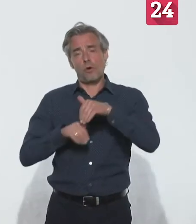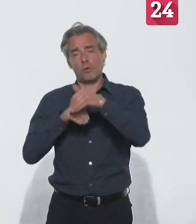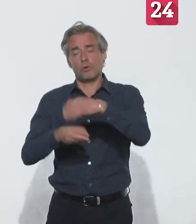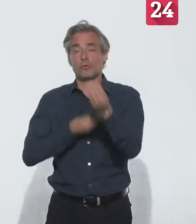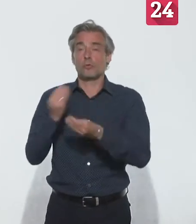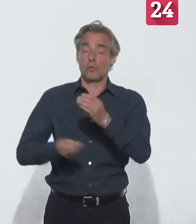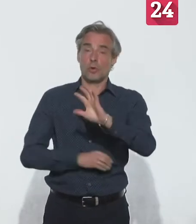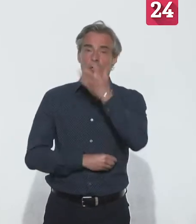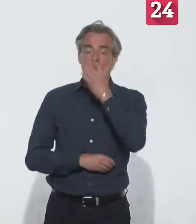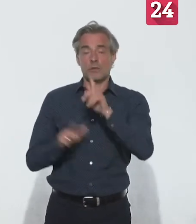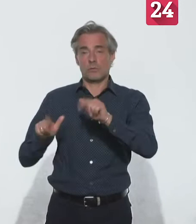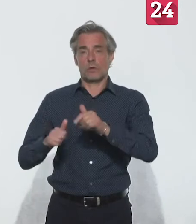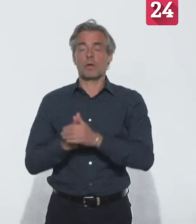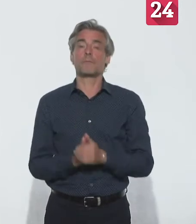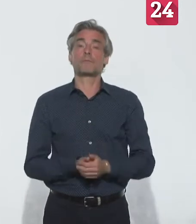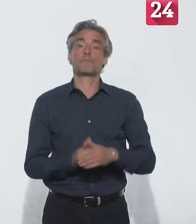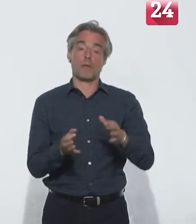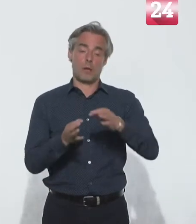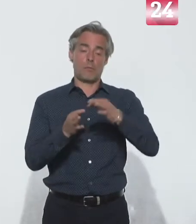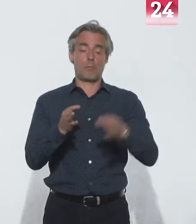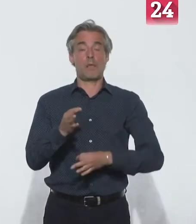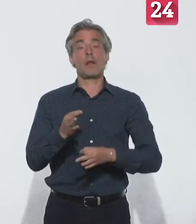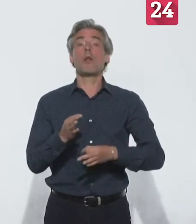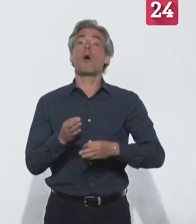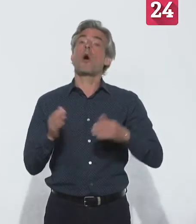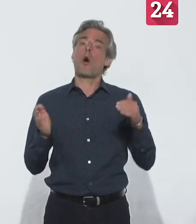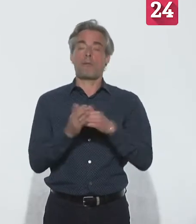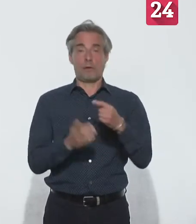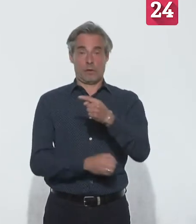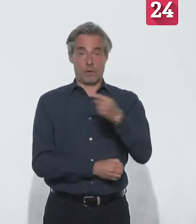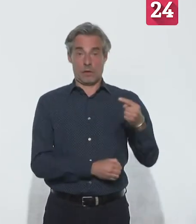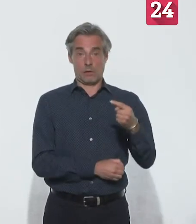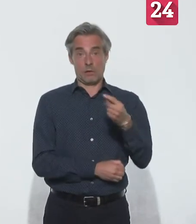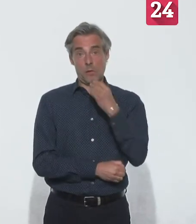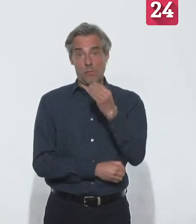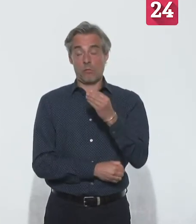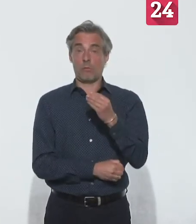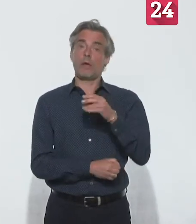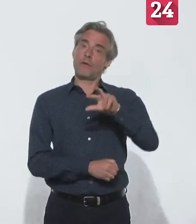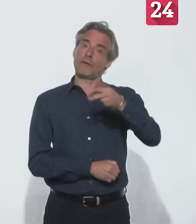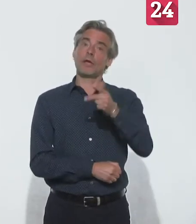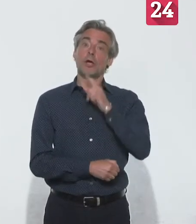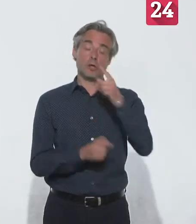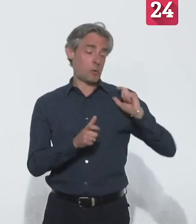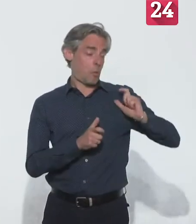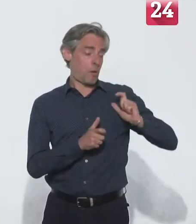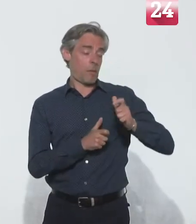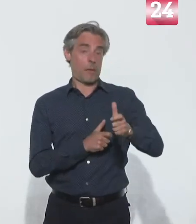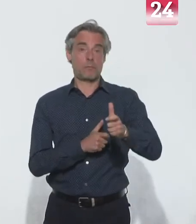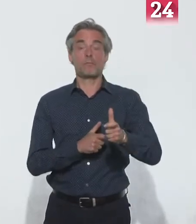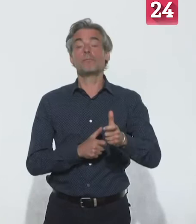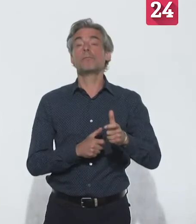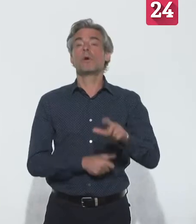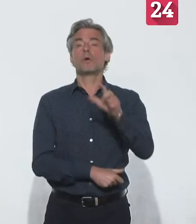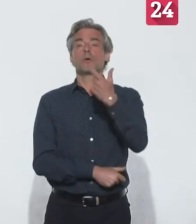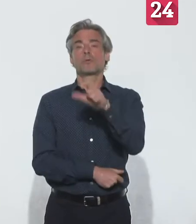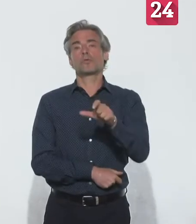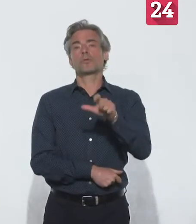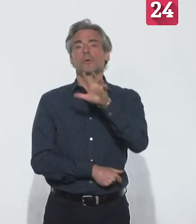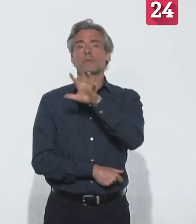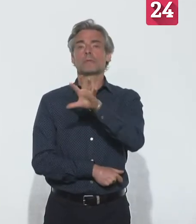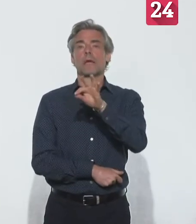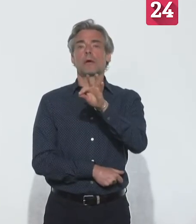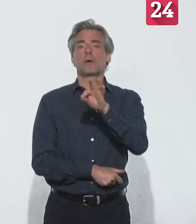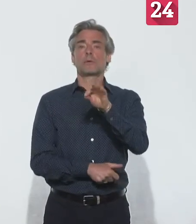réanimation. Le solde reste négatif pour le 13e jour consécutif. Il est de 250